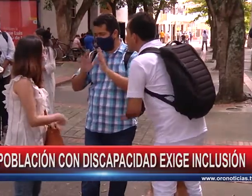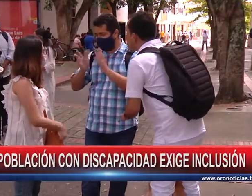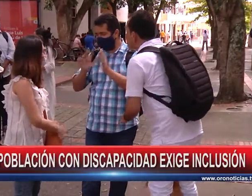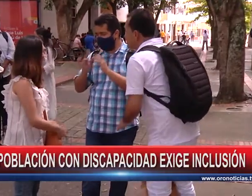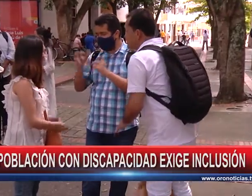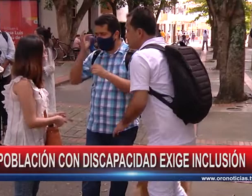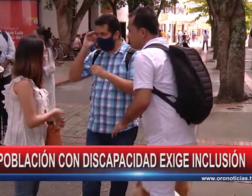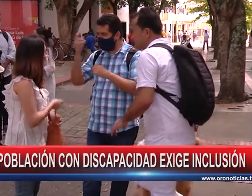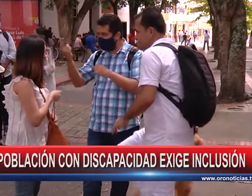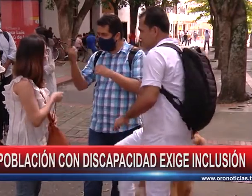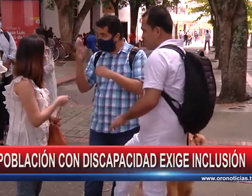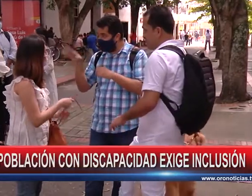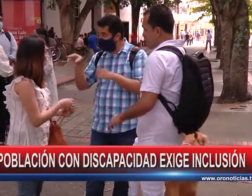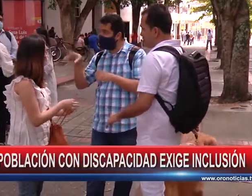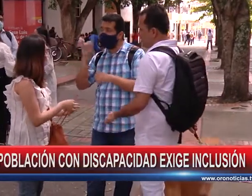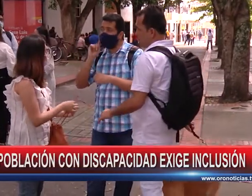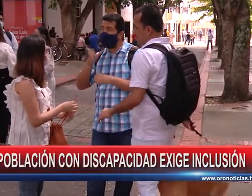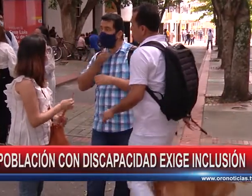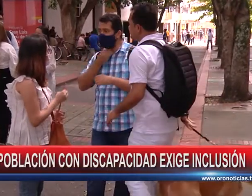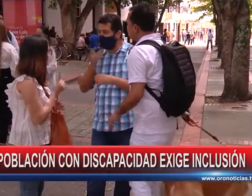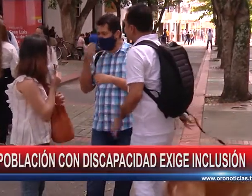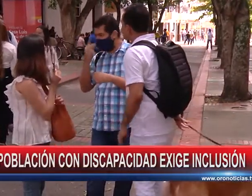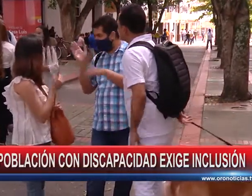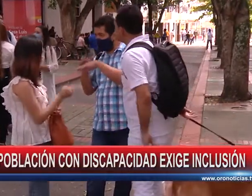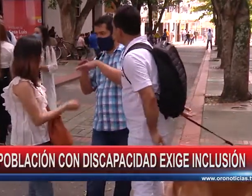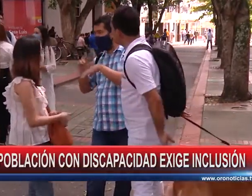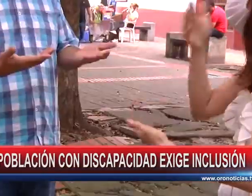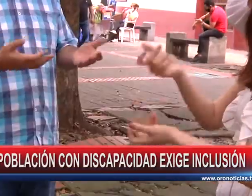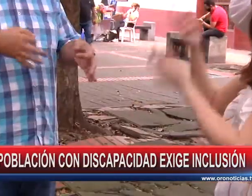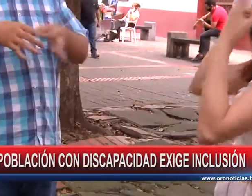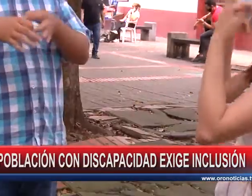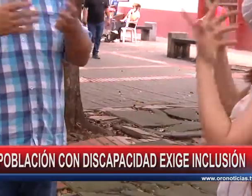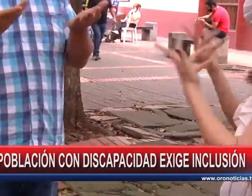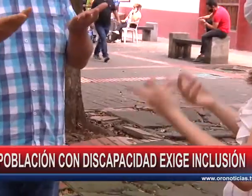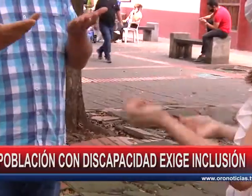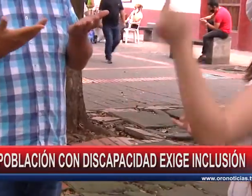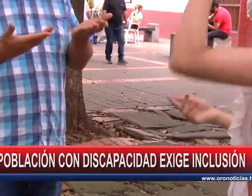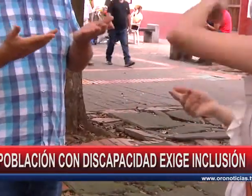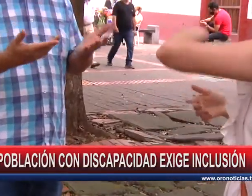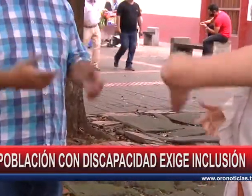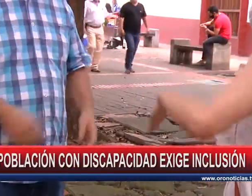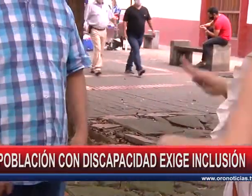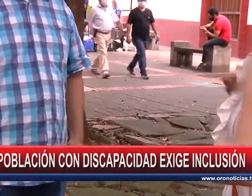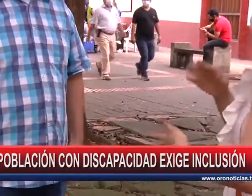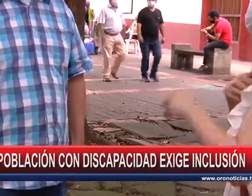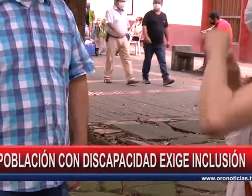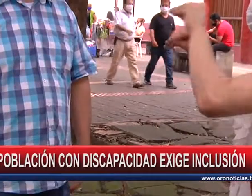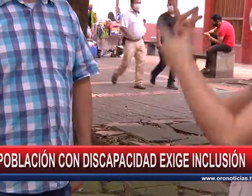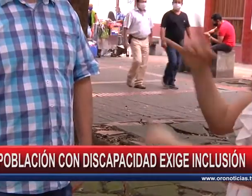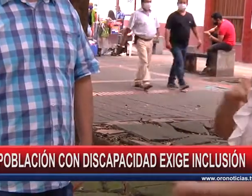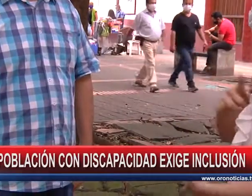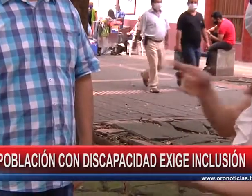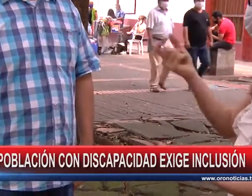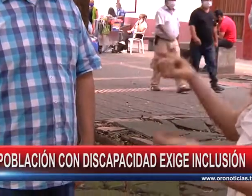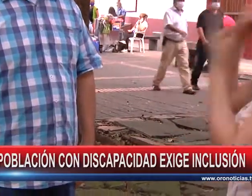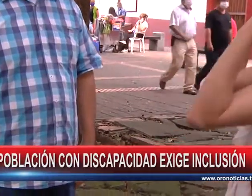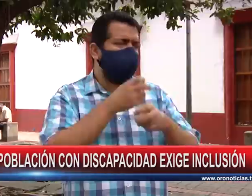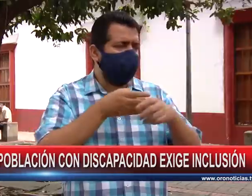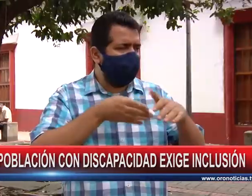las brechas sociales y digitales, también es fundamental que se cierren esos enormes abismos que han rezagado, discriminado y estigmatizado a la población con